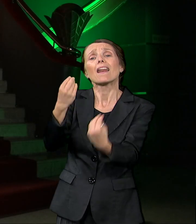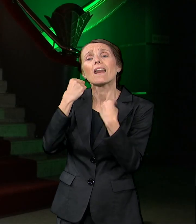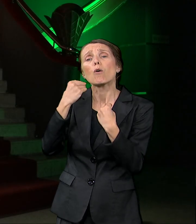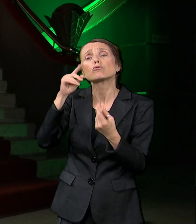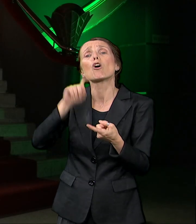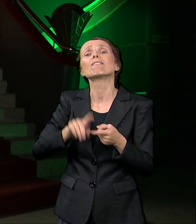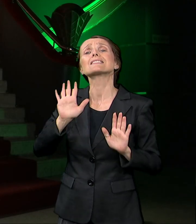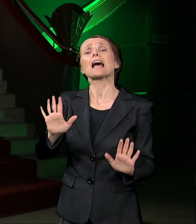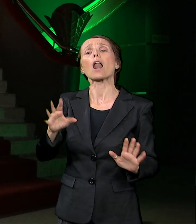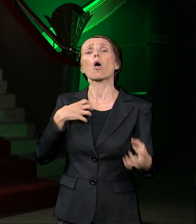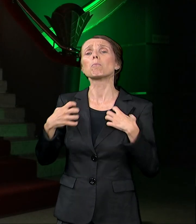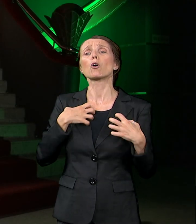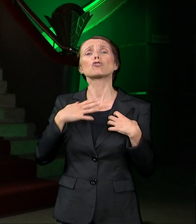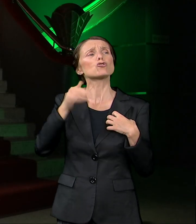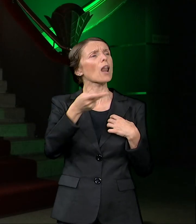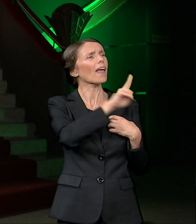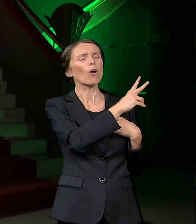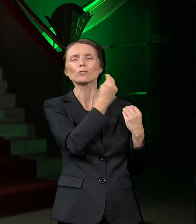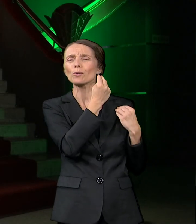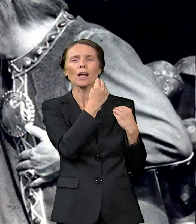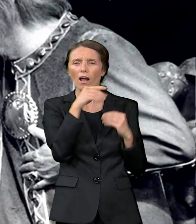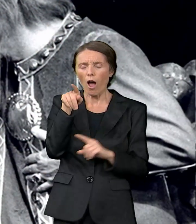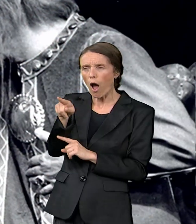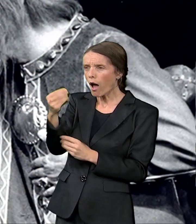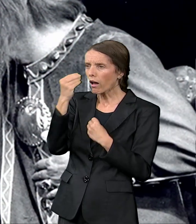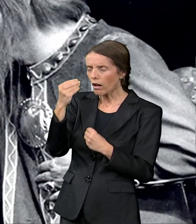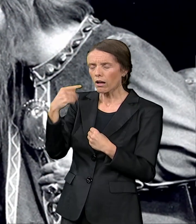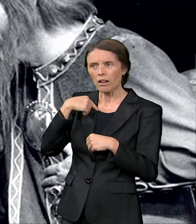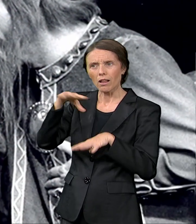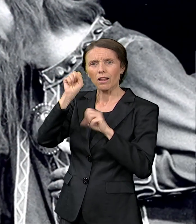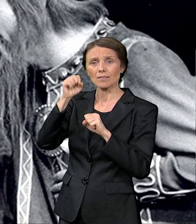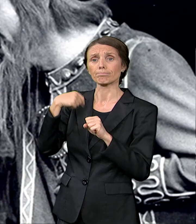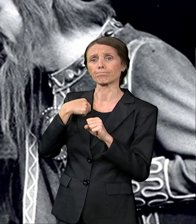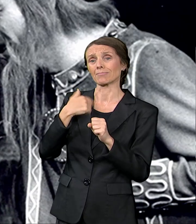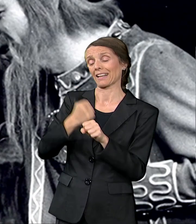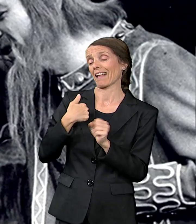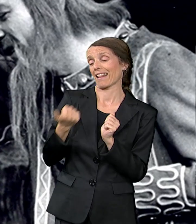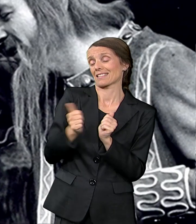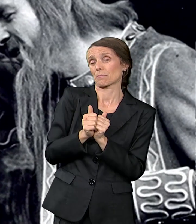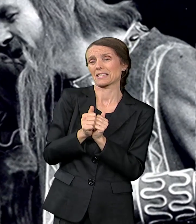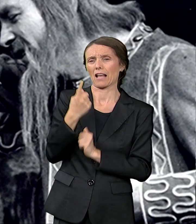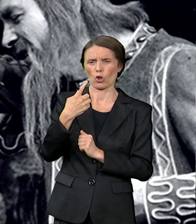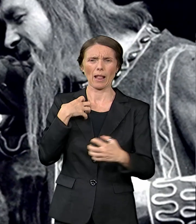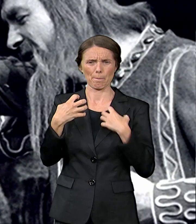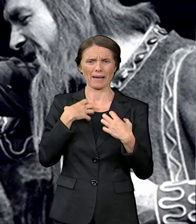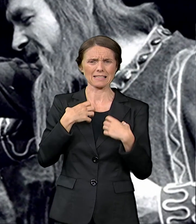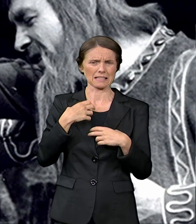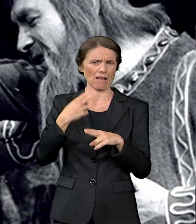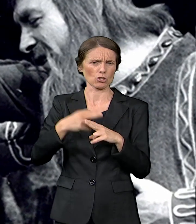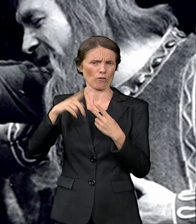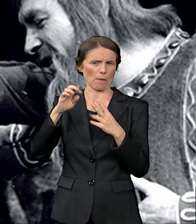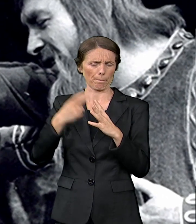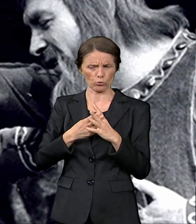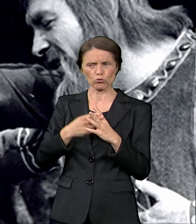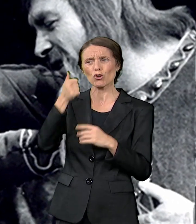nego što je bilo ko druge uspeo da mi kaže. Radila sam sa njem puć, prihvatila sam da mu